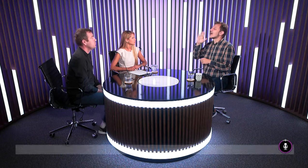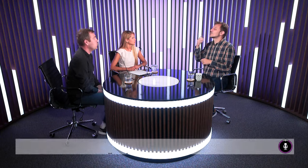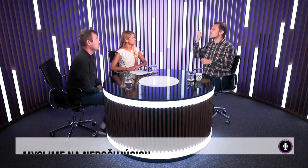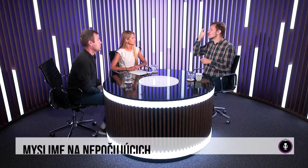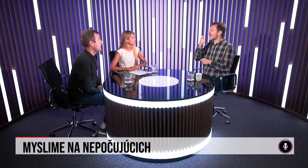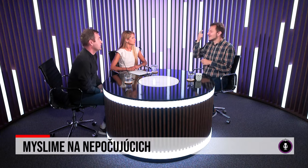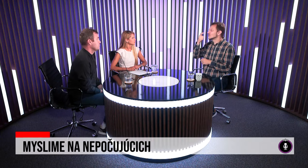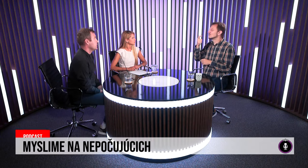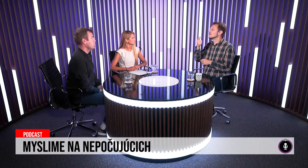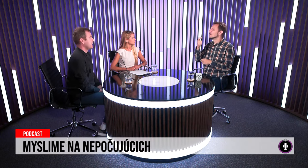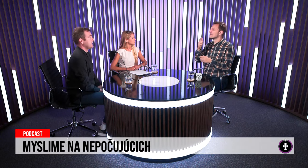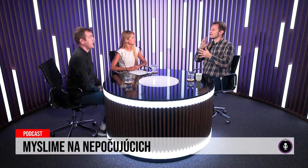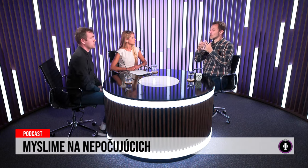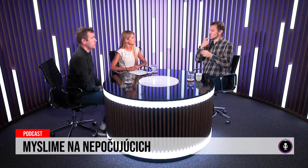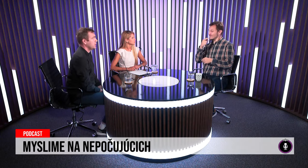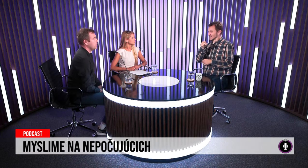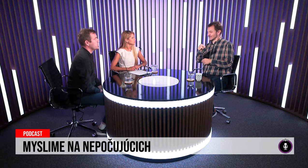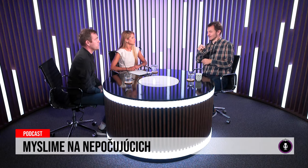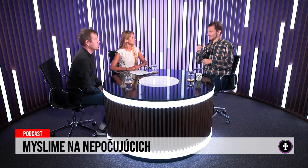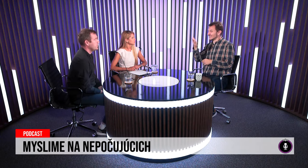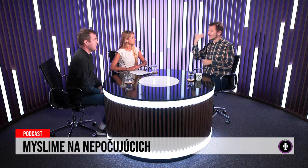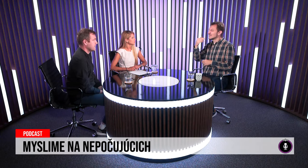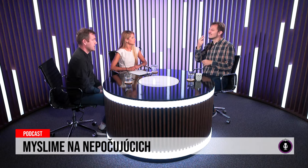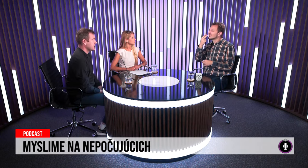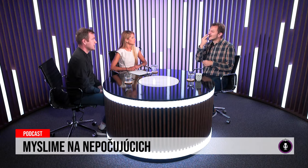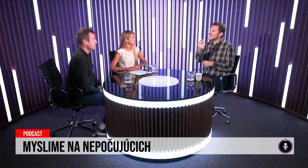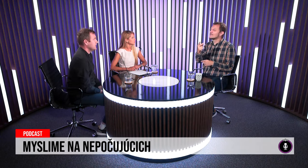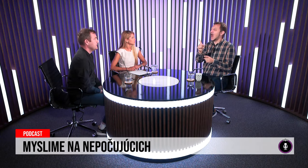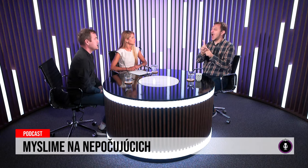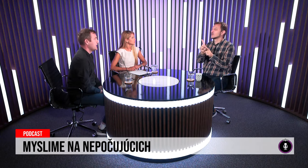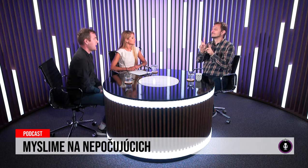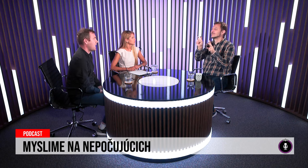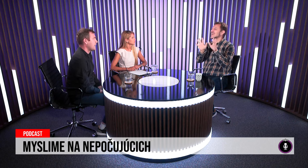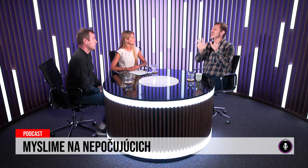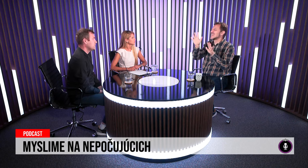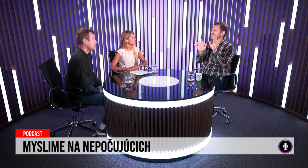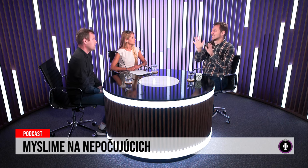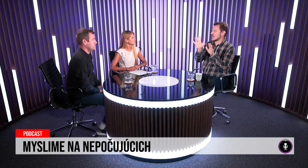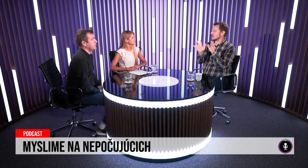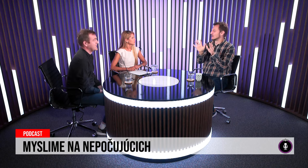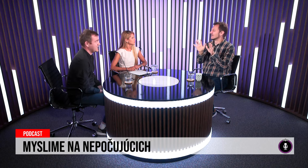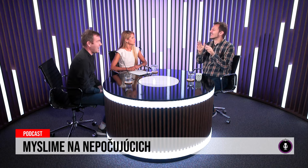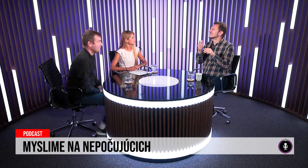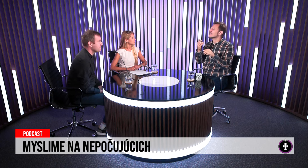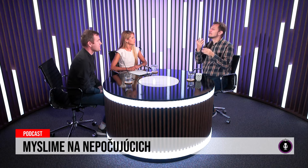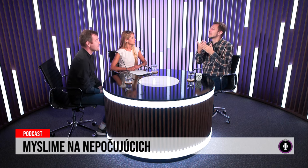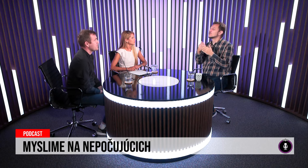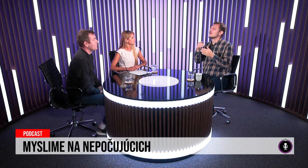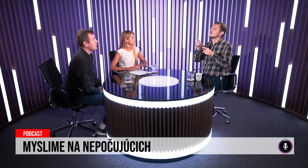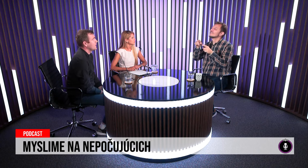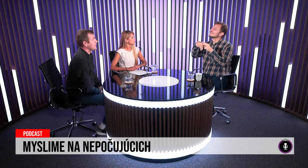Ten dôvod ešte dávnejšie bol taký názor, že posunkový jazyk vyzerá ako kesta.